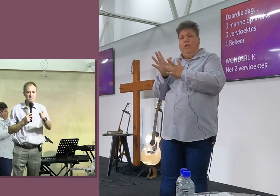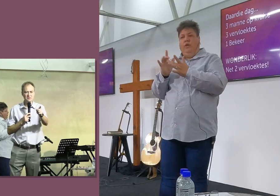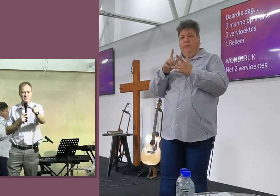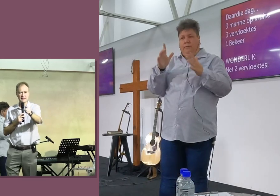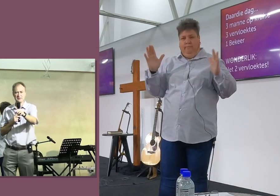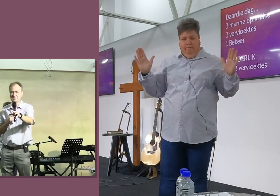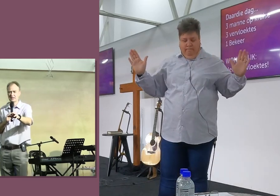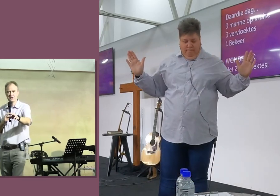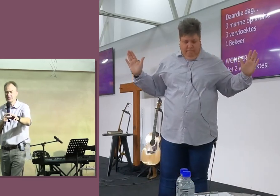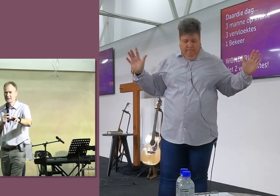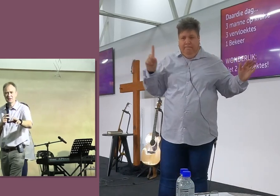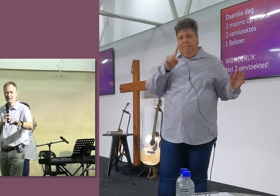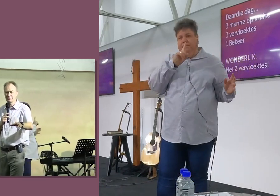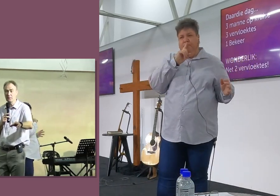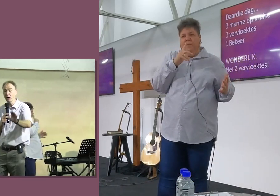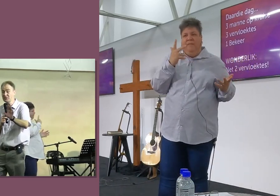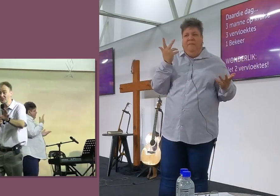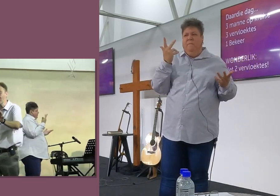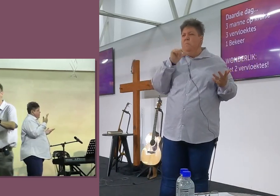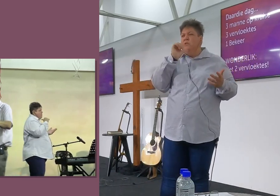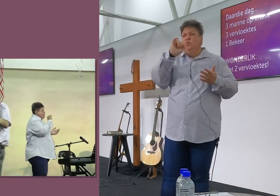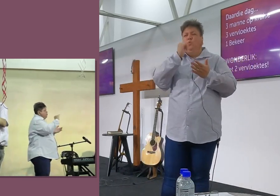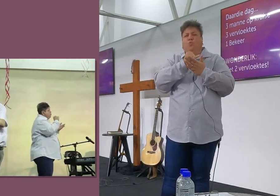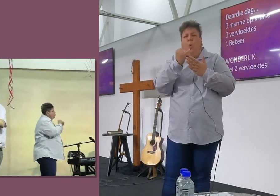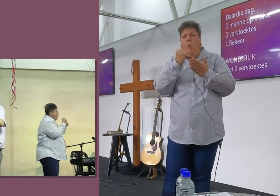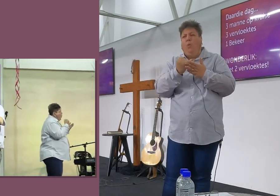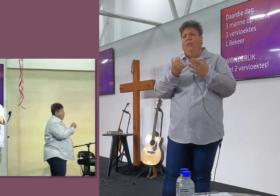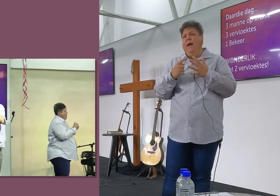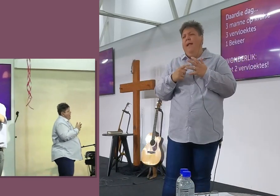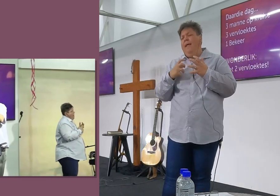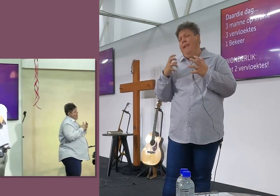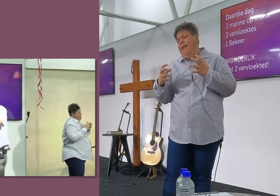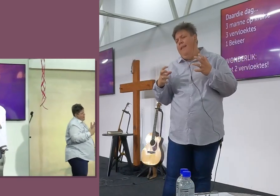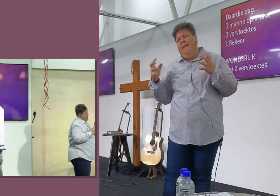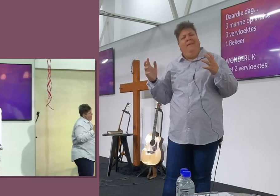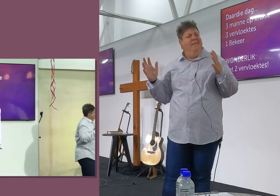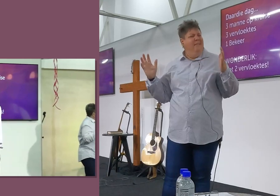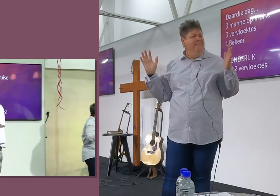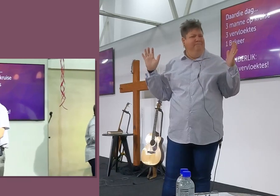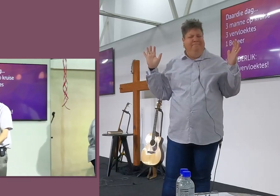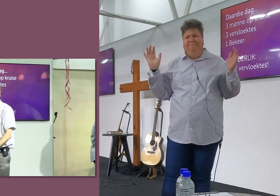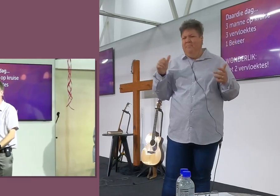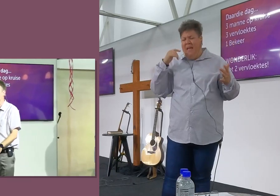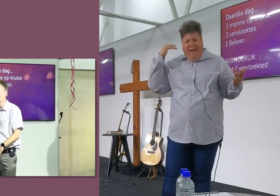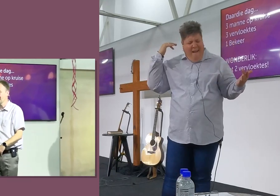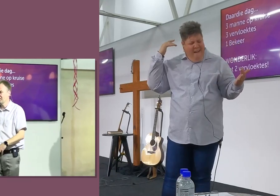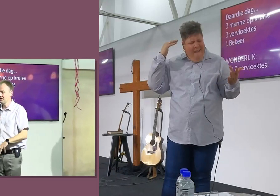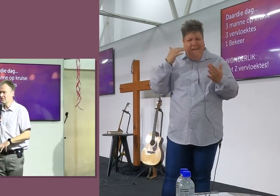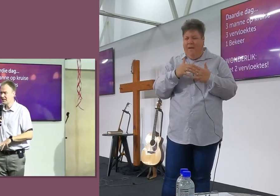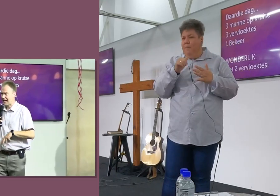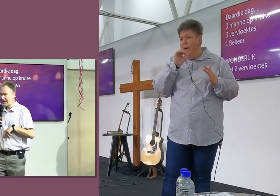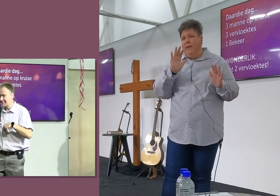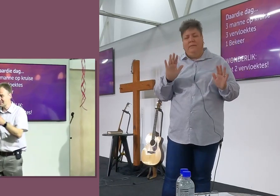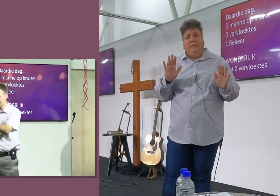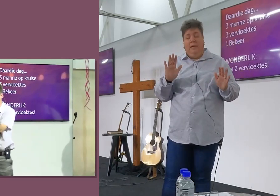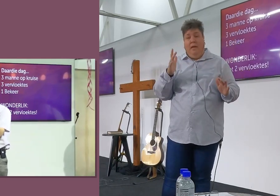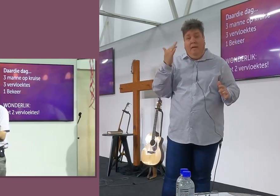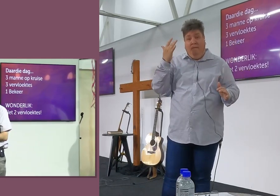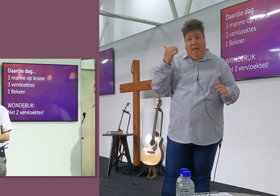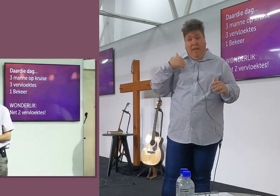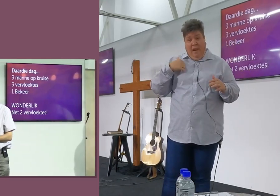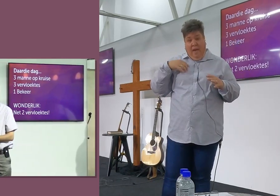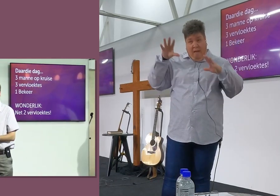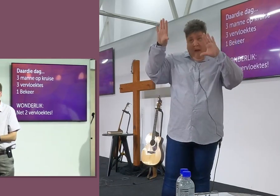Mag nie sak wat jy verkeerd gedoen het in jou leven nie. Mag nie sak hoeveel sonde daar in jou leven was tot op die punt nie. Wanneer ek Jesus